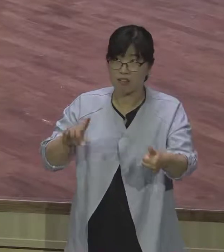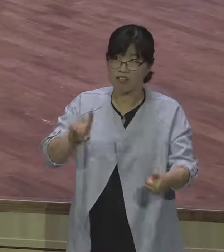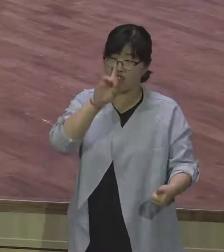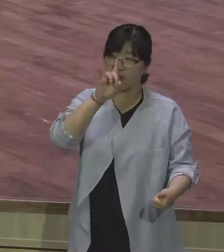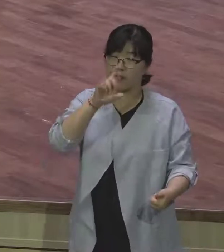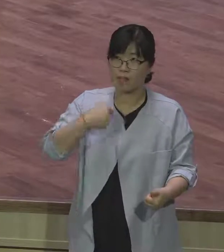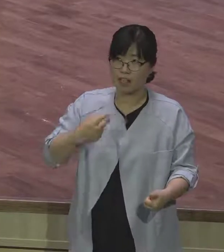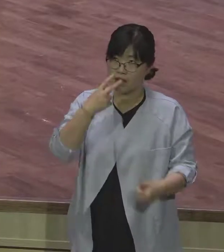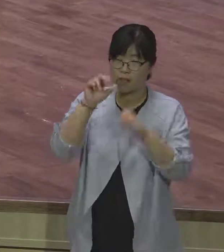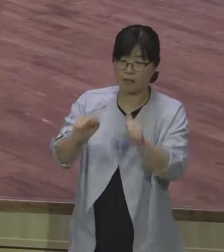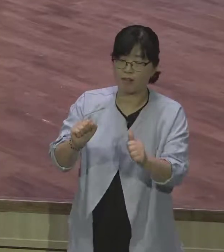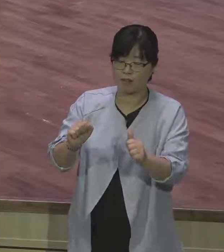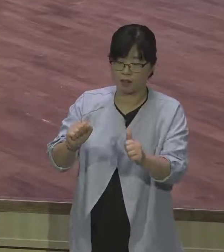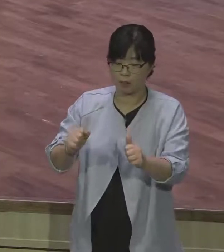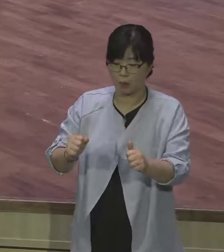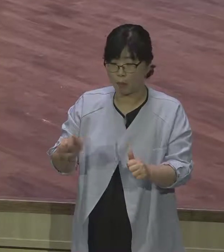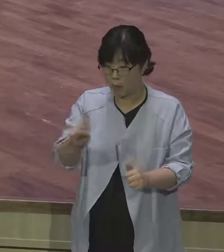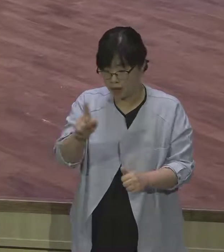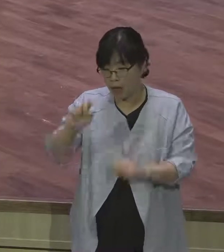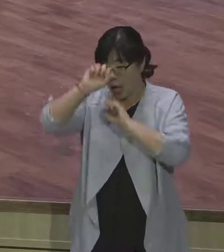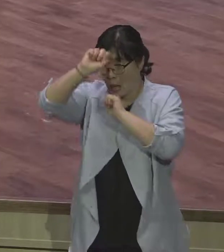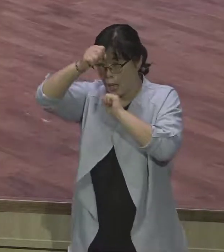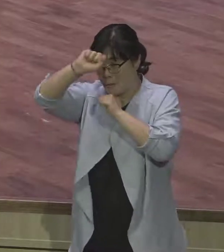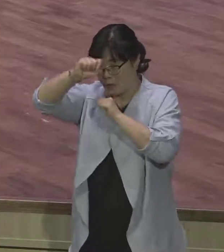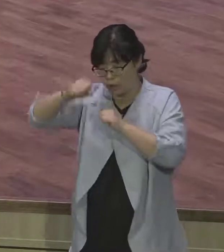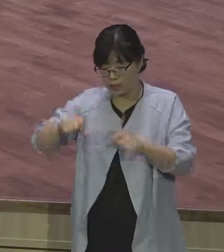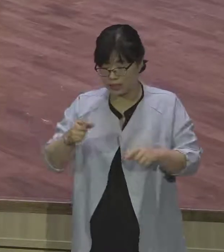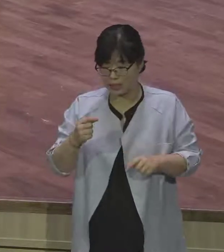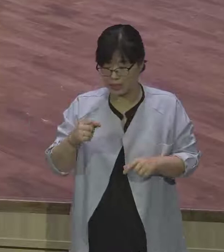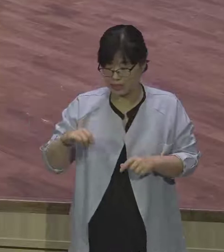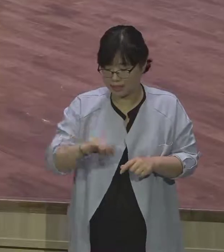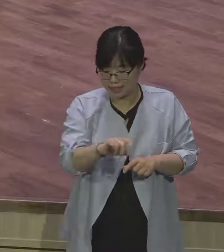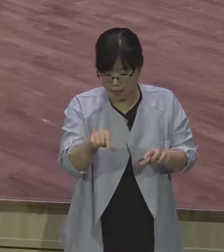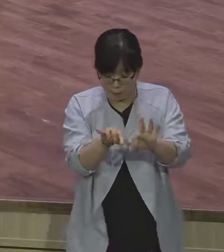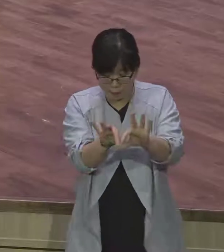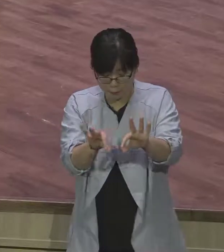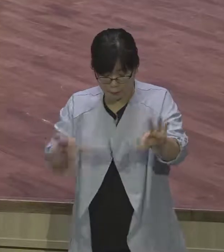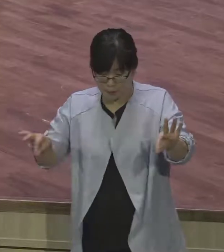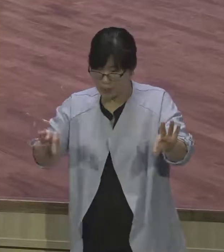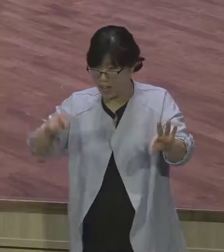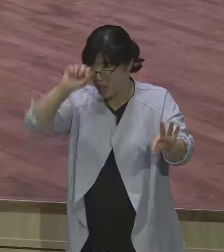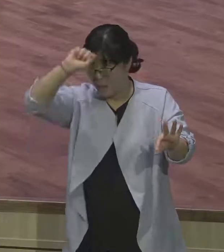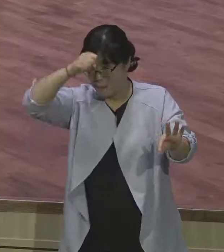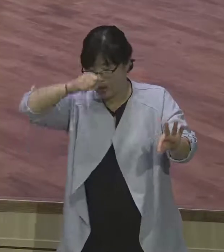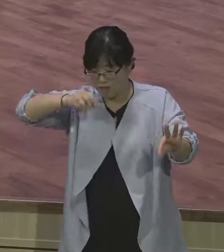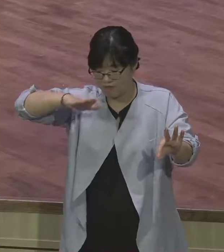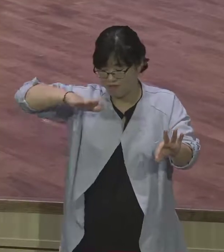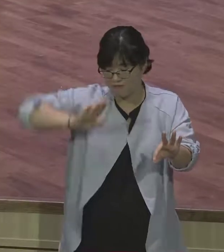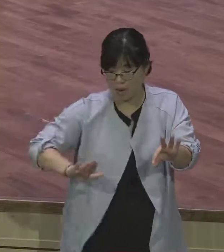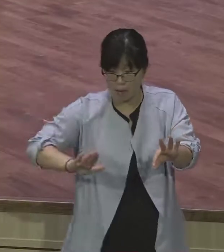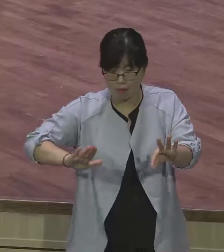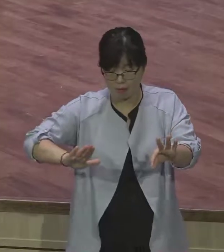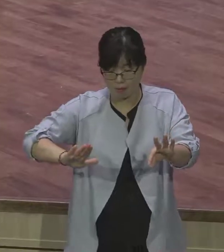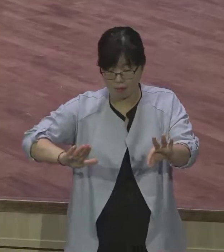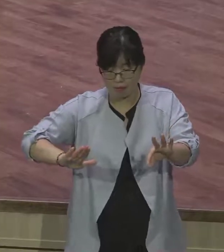이 지렁이같은 인간 할 때는 아직까지 연약하고 이렇게 비록 별 볼일 없지만 아직까지 죽지는 않았다.